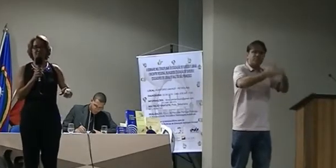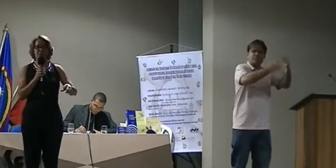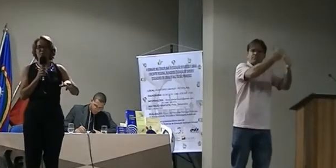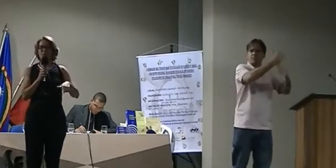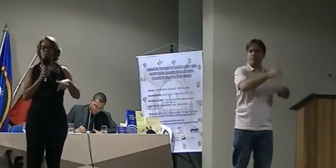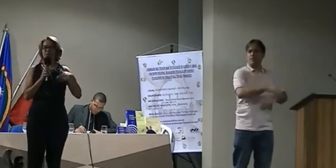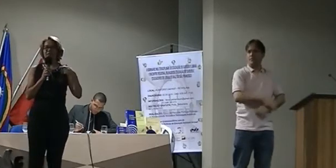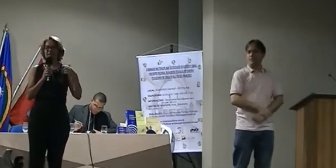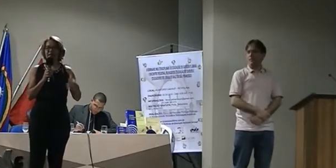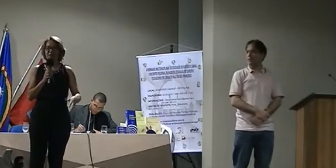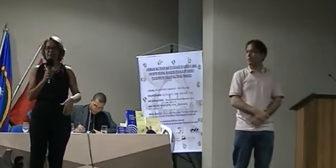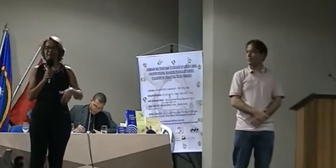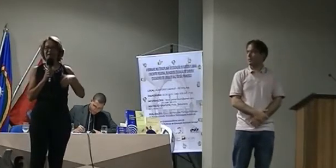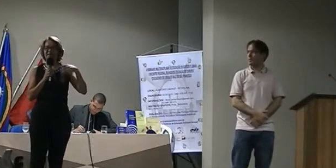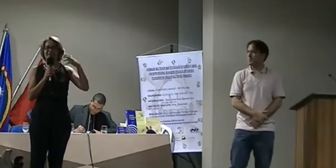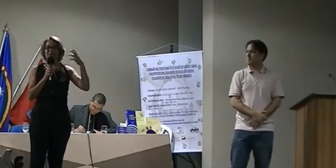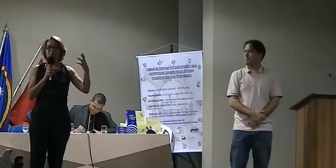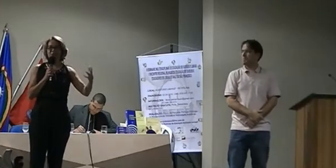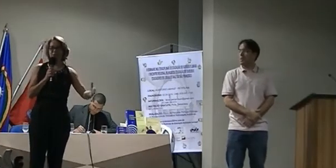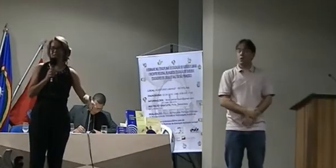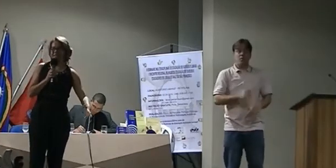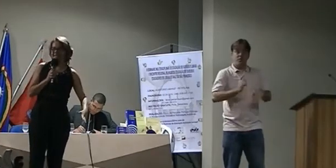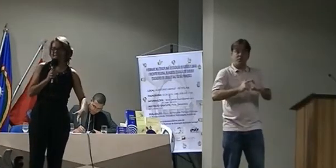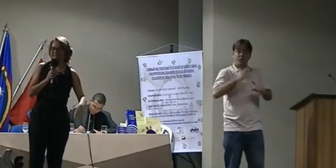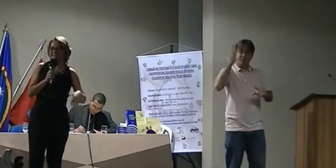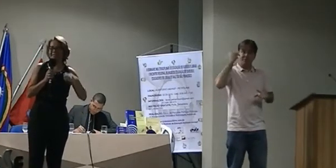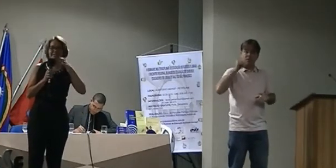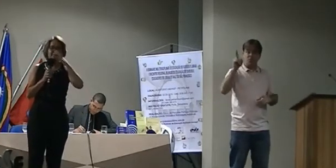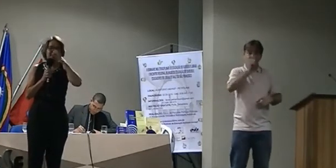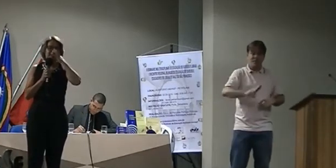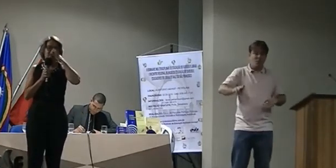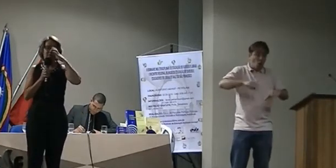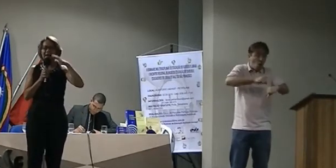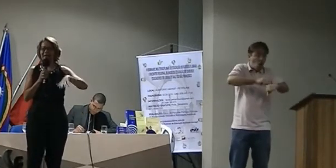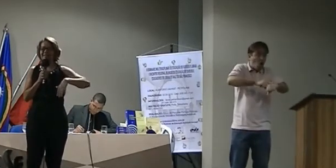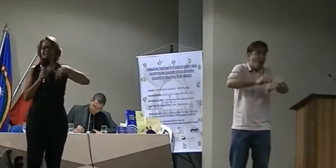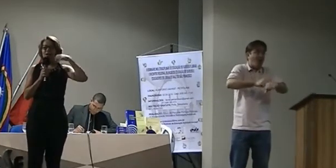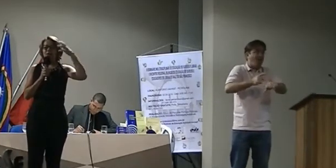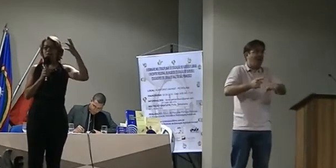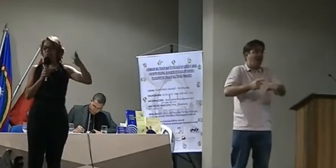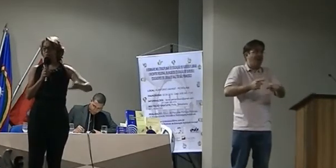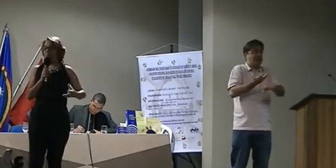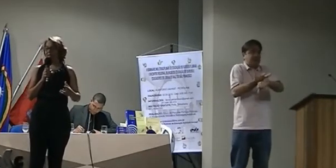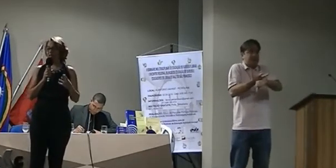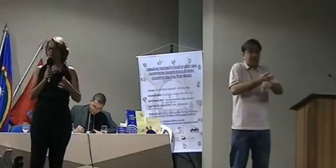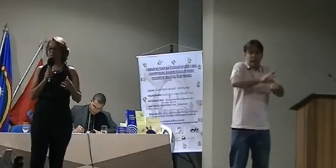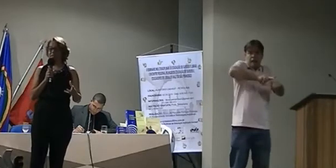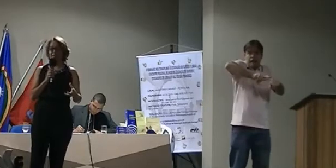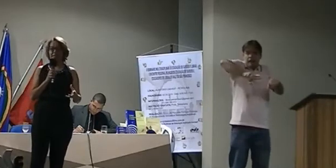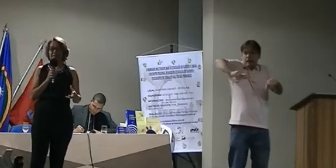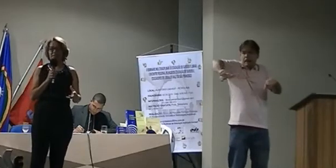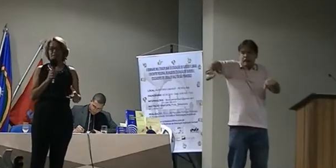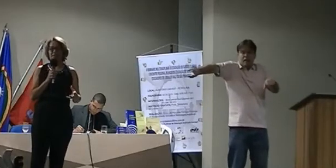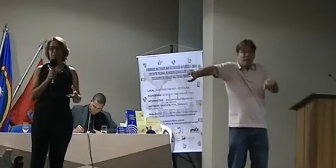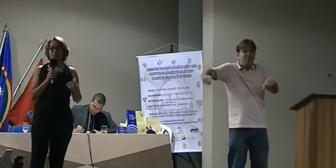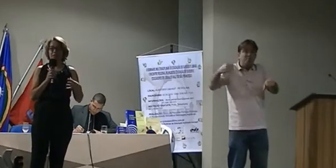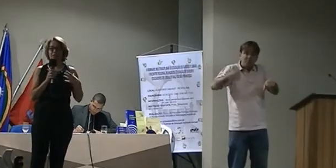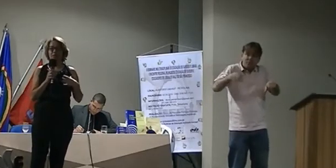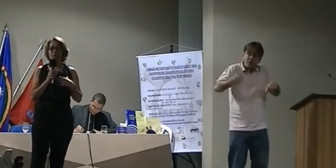por conta de carga horária, por conta de disciplinas demais, mas a gente precisa disso, principalmente